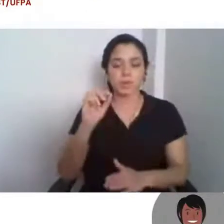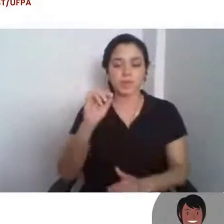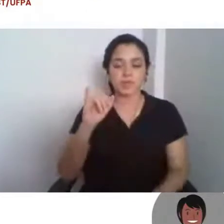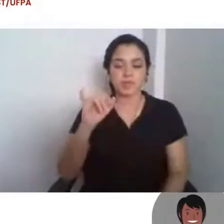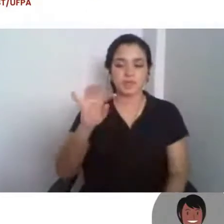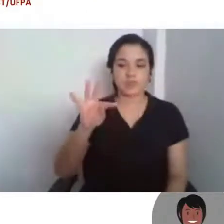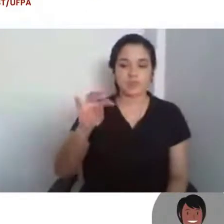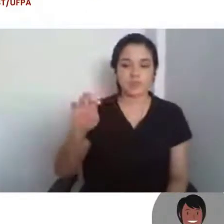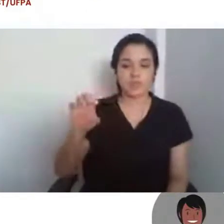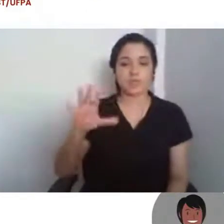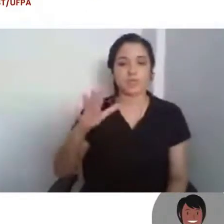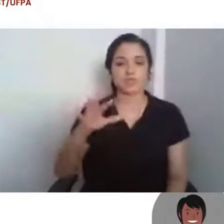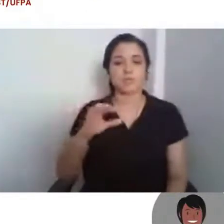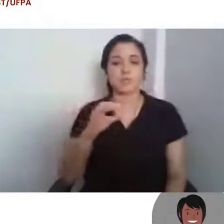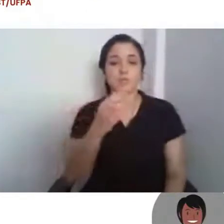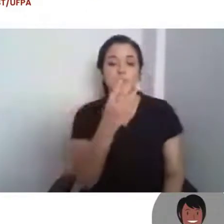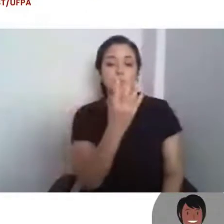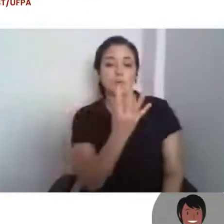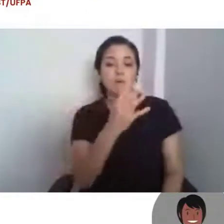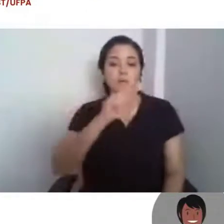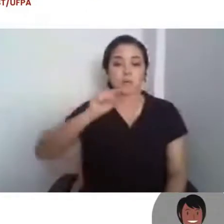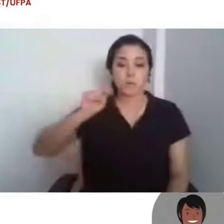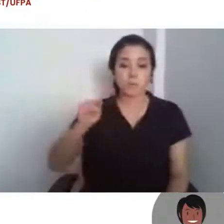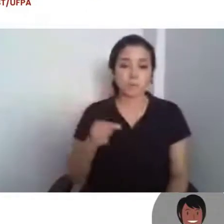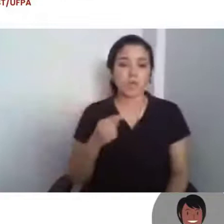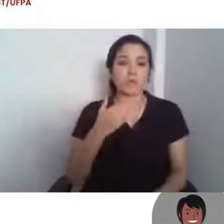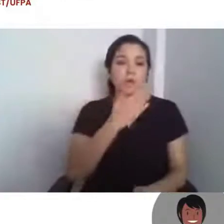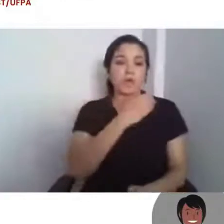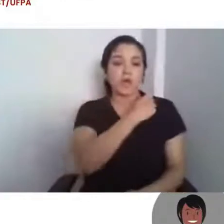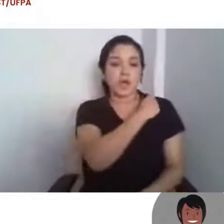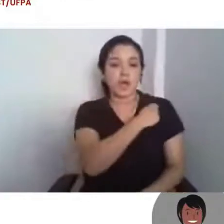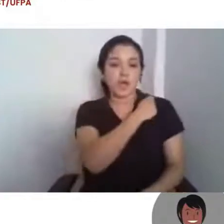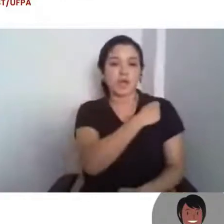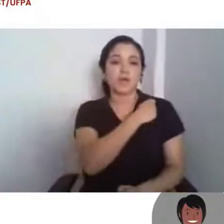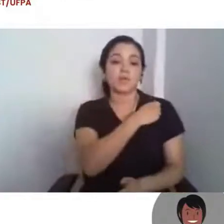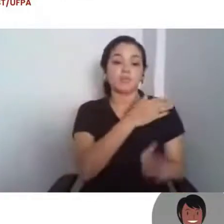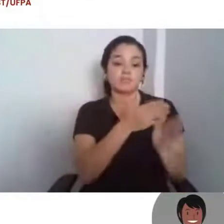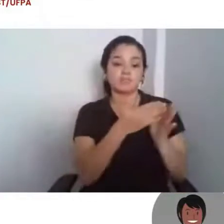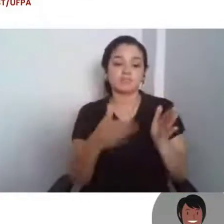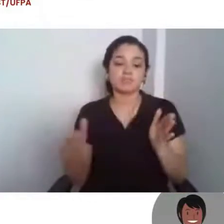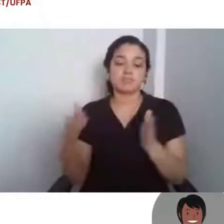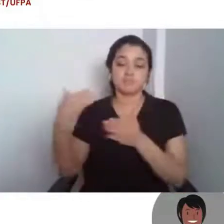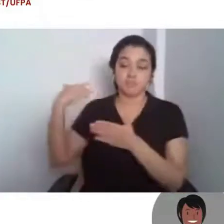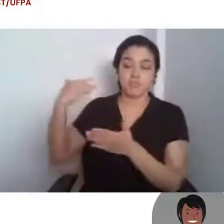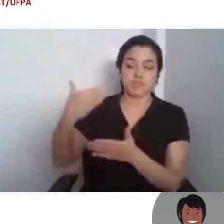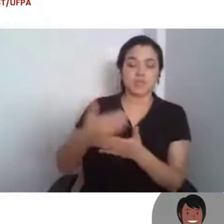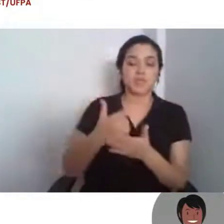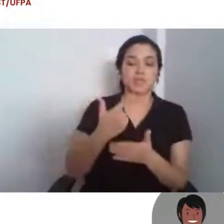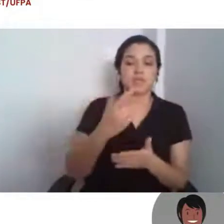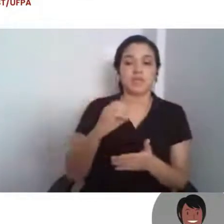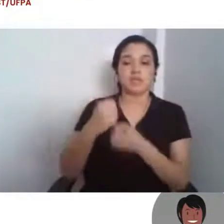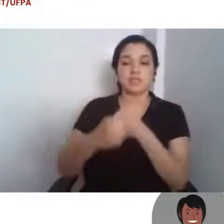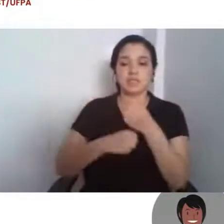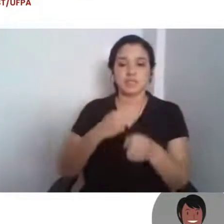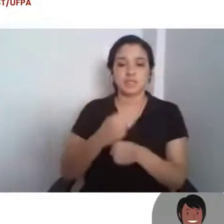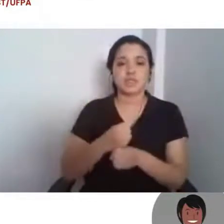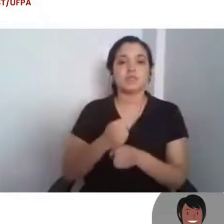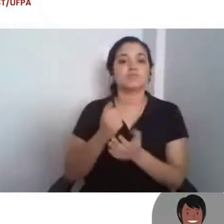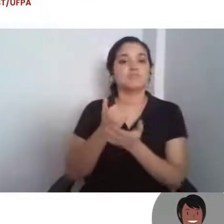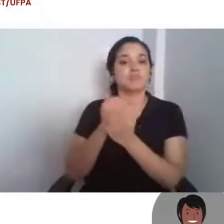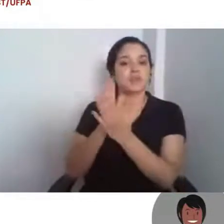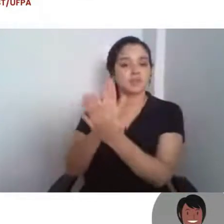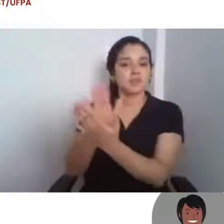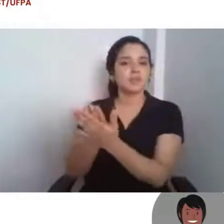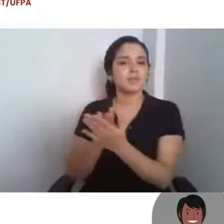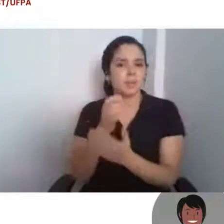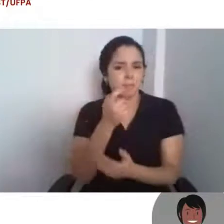ao longo desses dez anos de existência, não é pouca coisa. Emitimos, com certeza, mais de